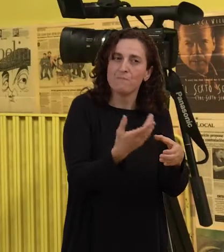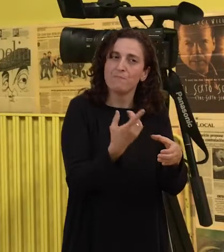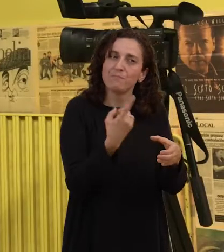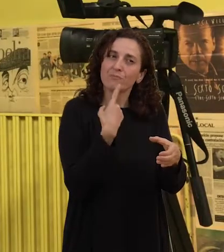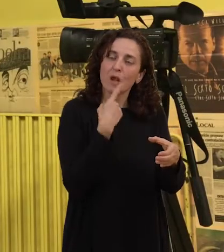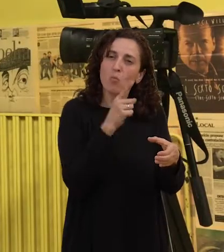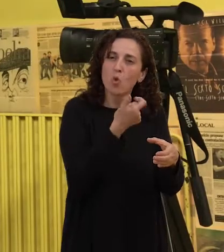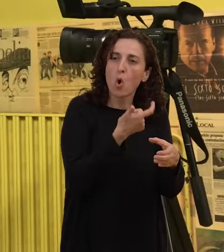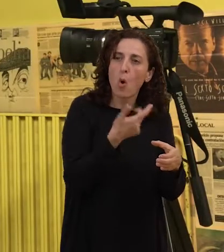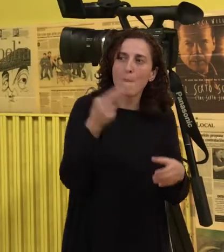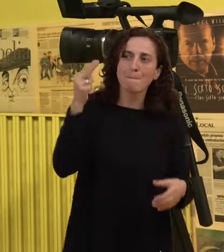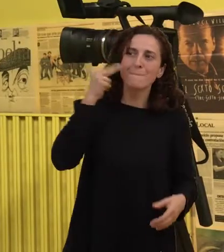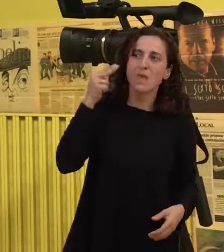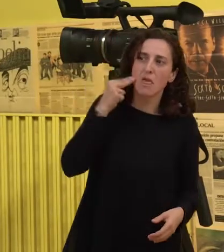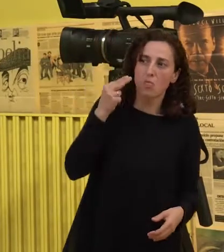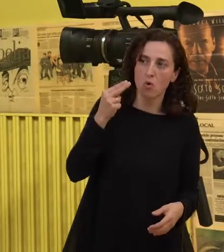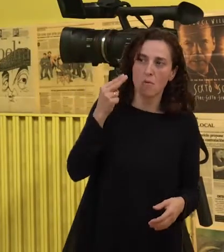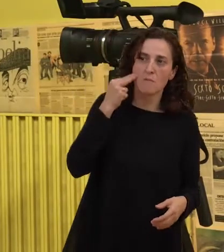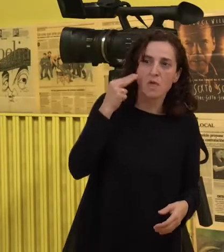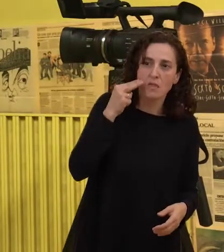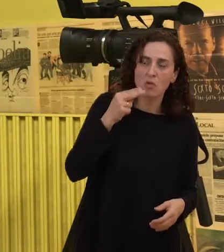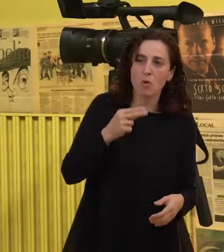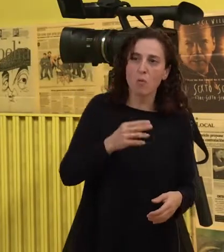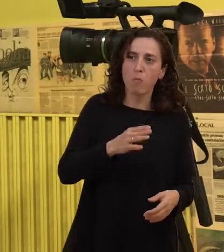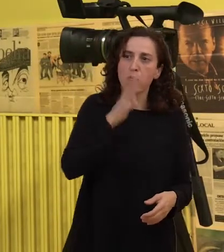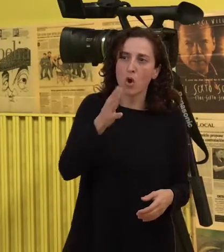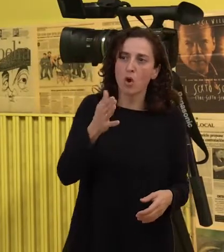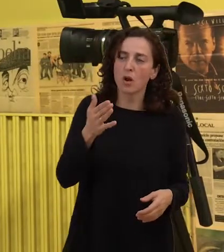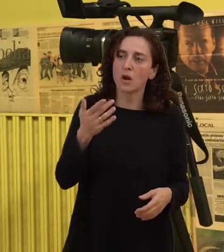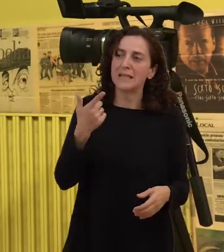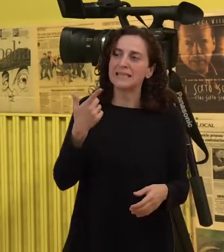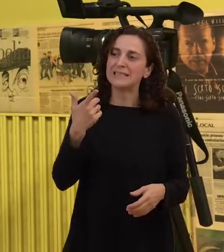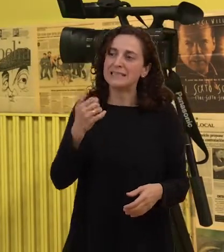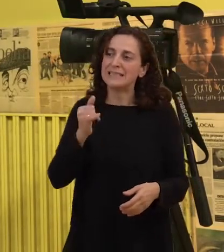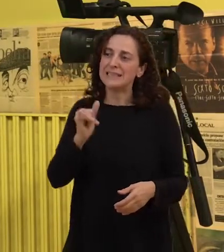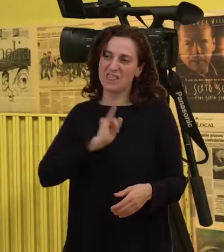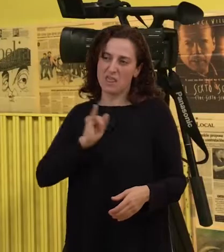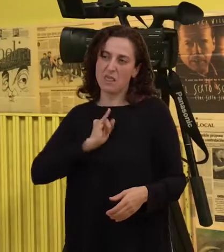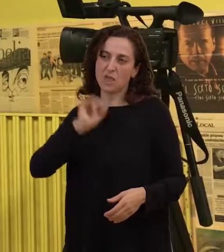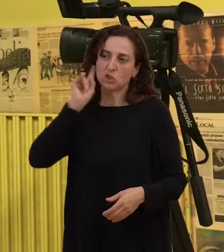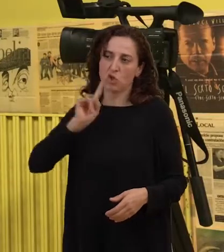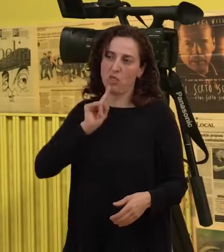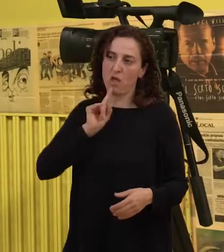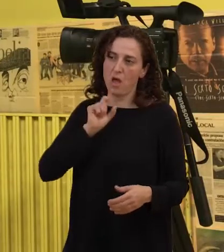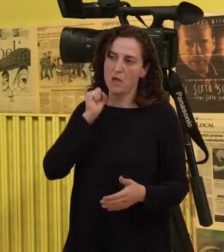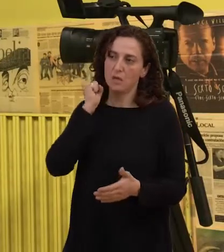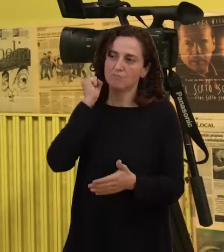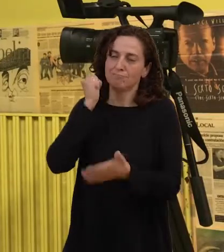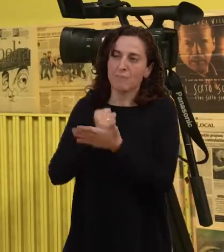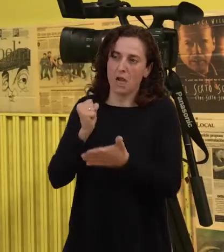medo a perder unho dos signos de identidade que define a persoa sorda que é a